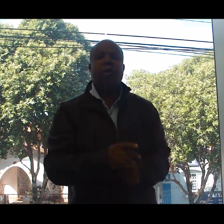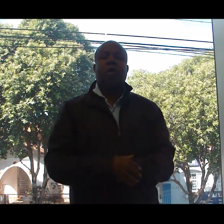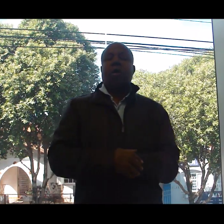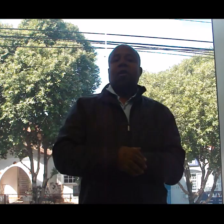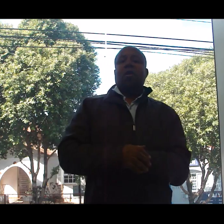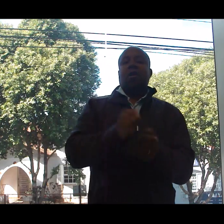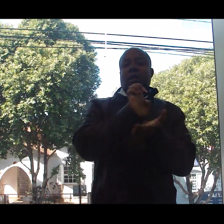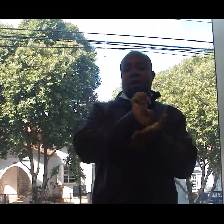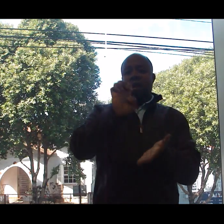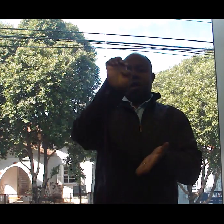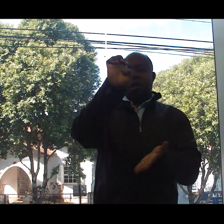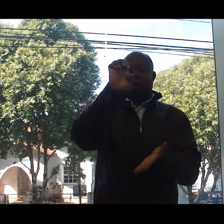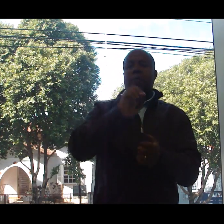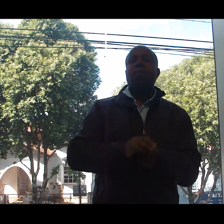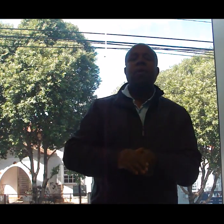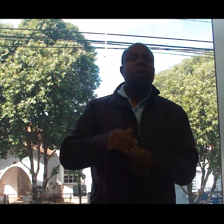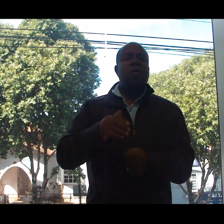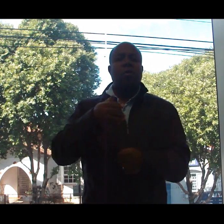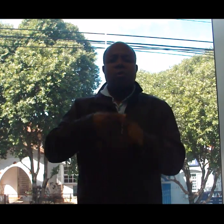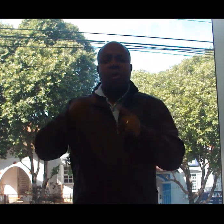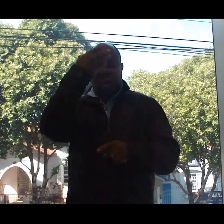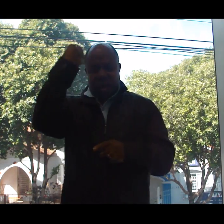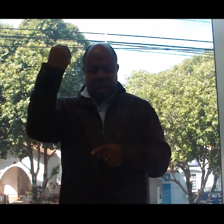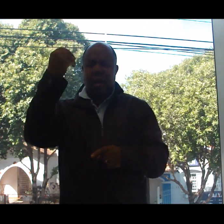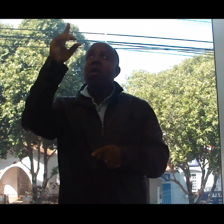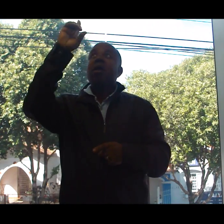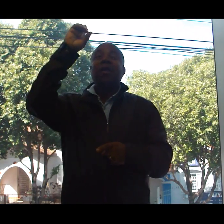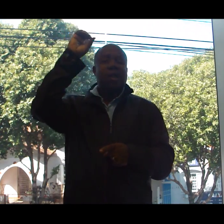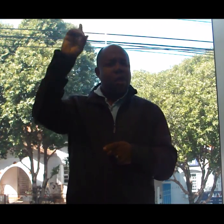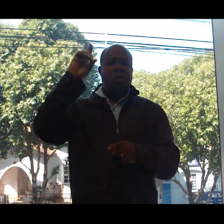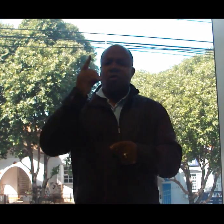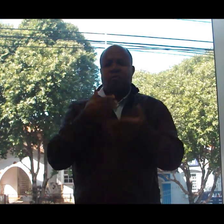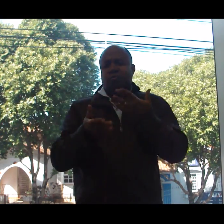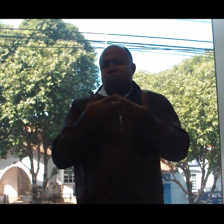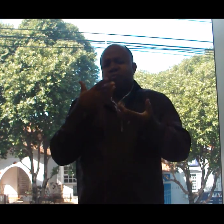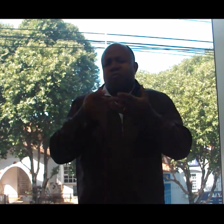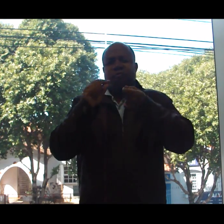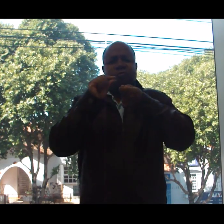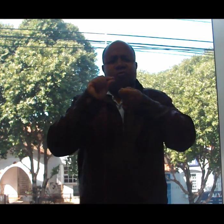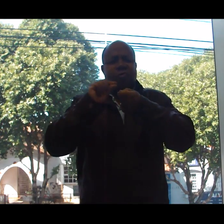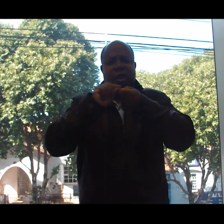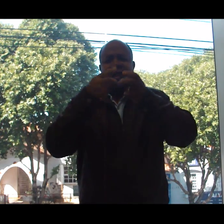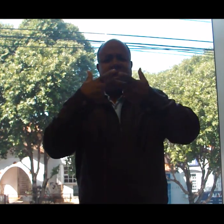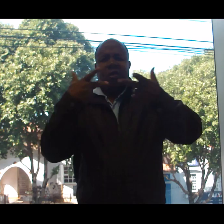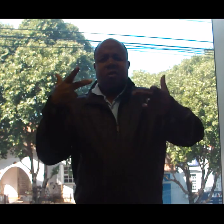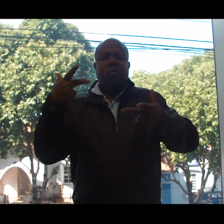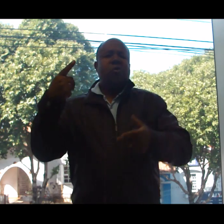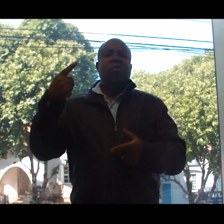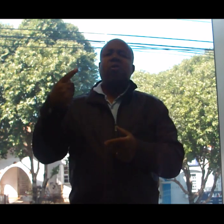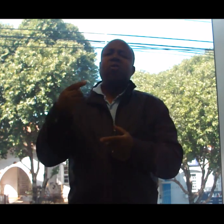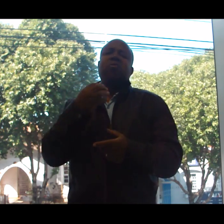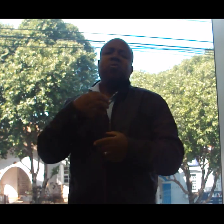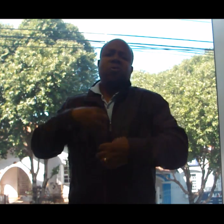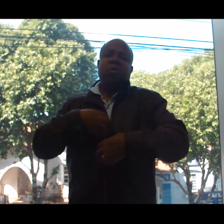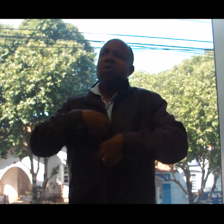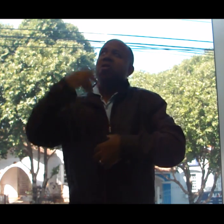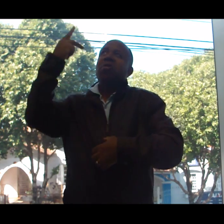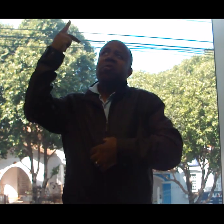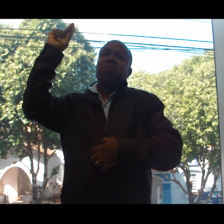imaginaríamos E fazer as coisas acontecerem de um modo totalmente diferente Com Deus, você não precisa